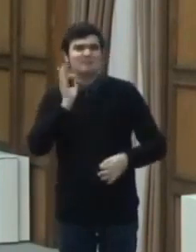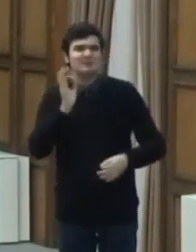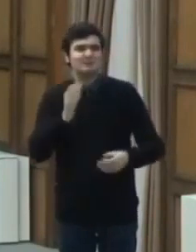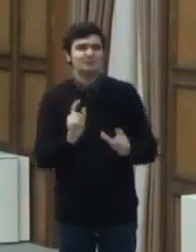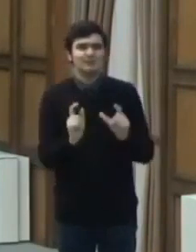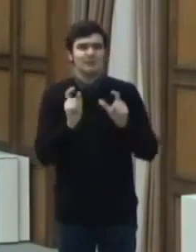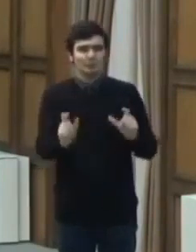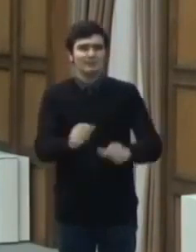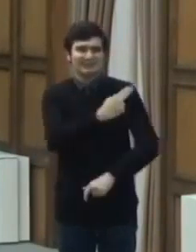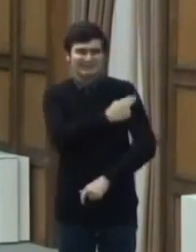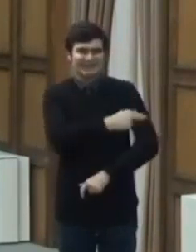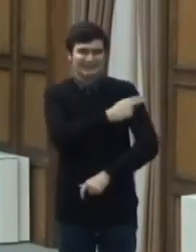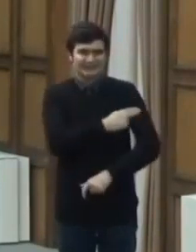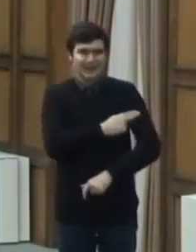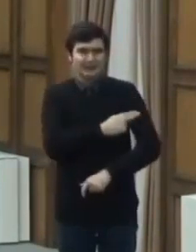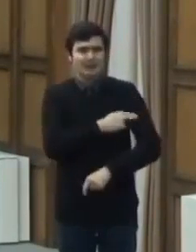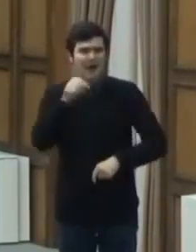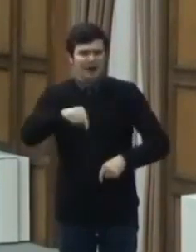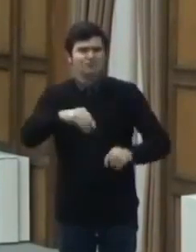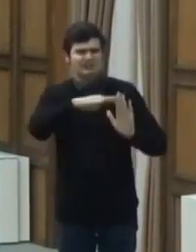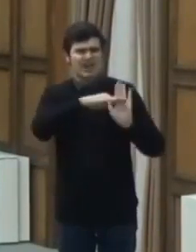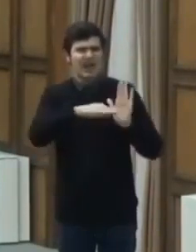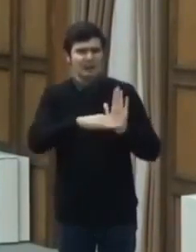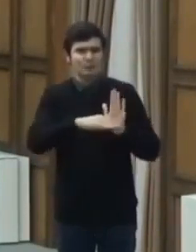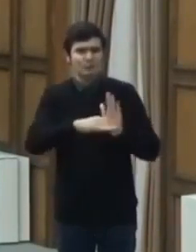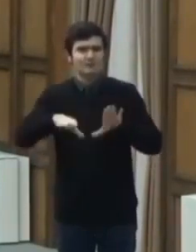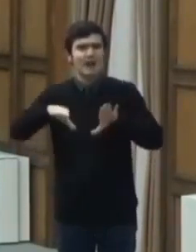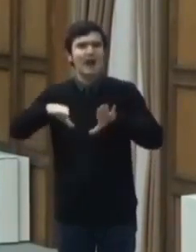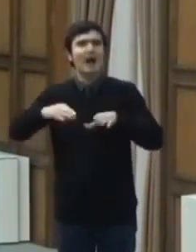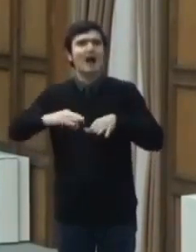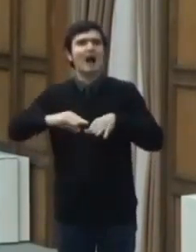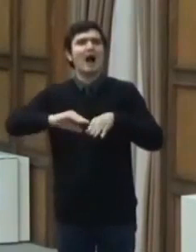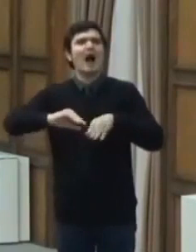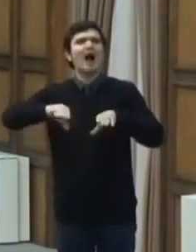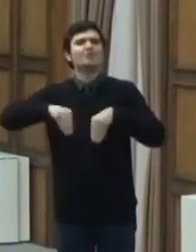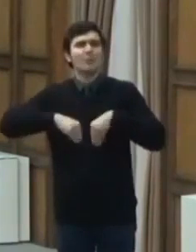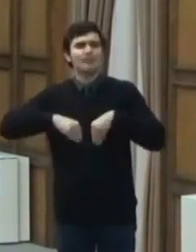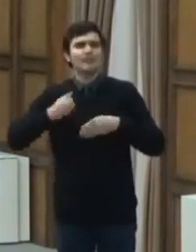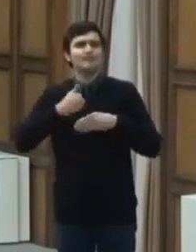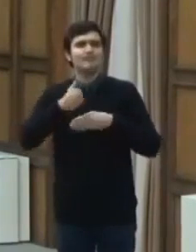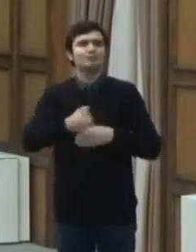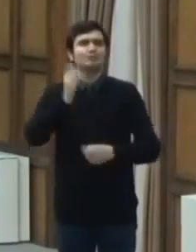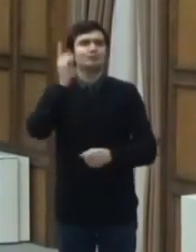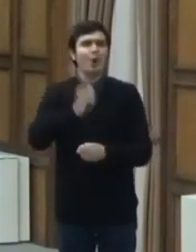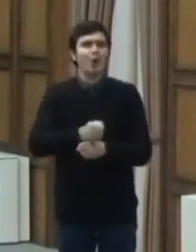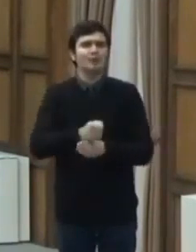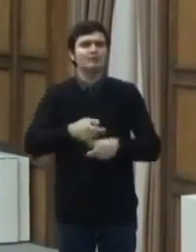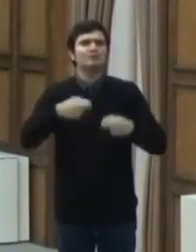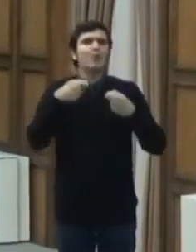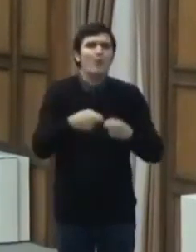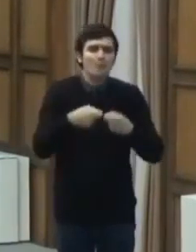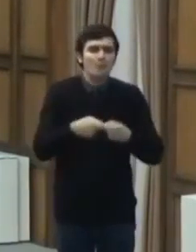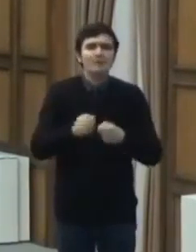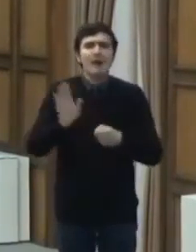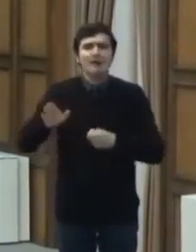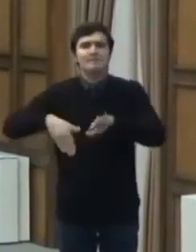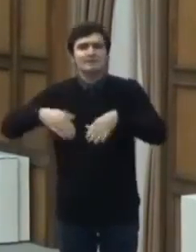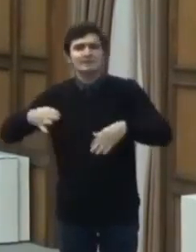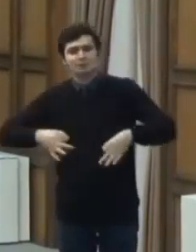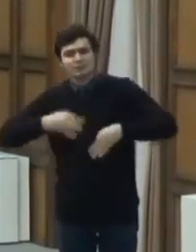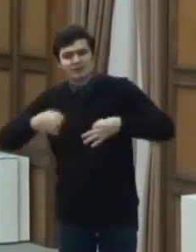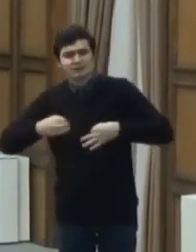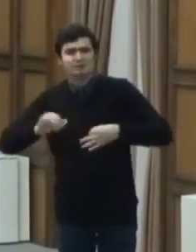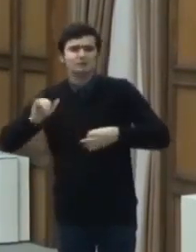sanitară, se adoptă prin ordin comun al Ministrului Sănătății și al Ministrului cu